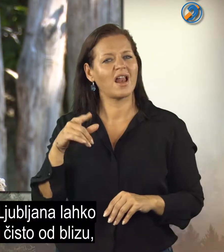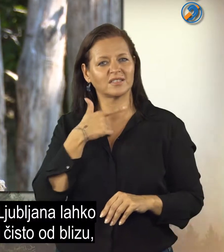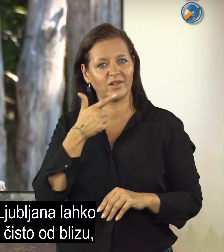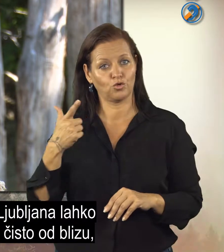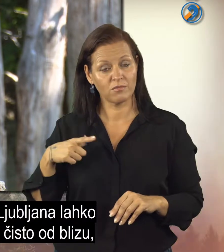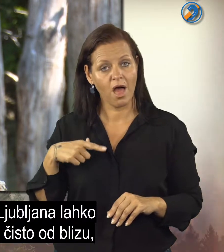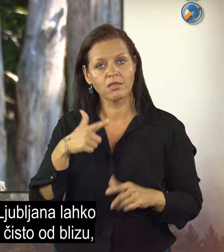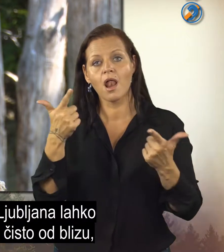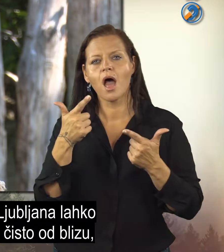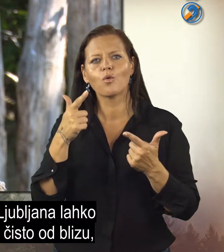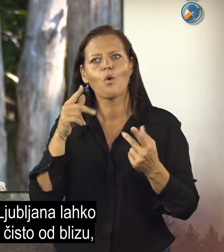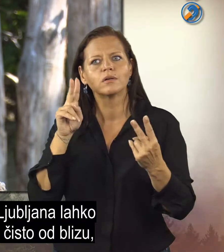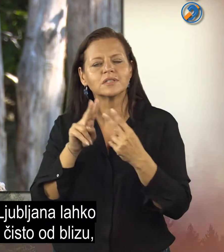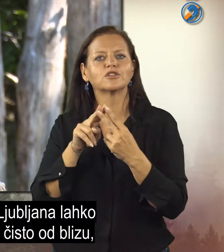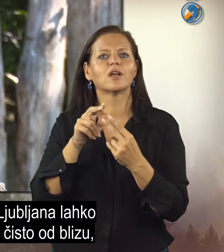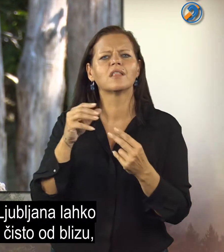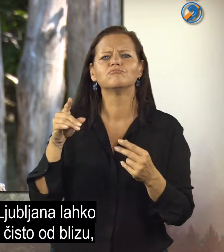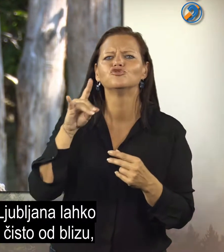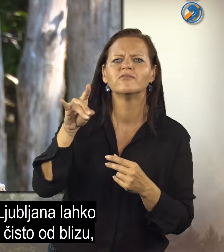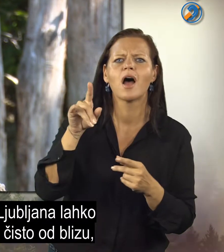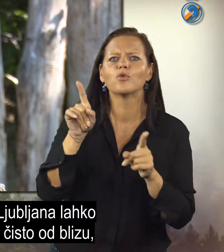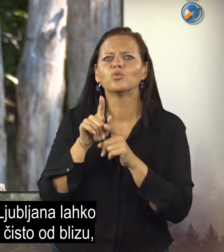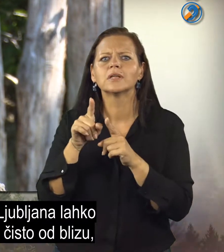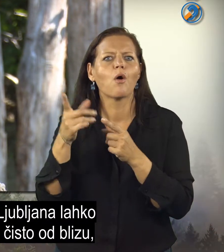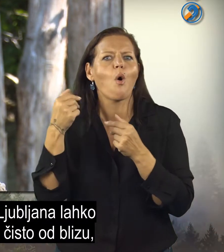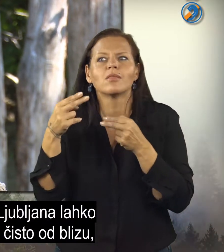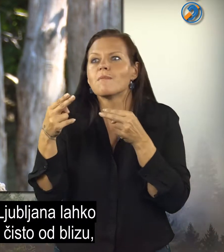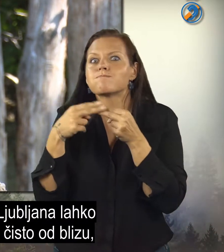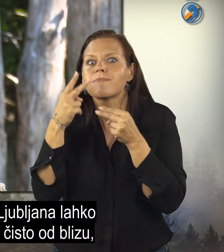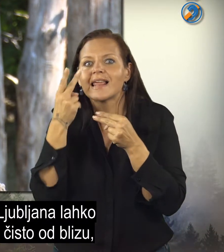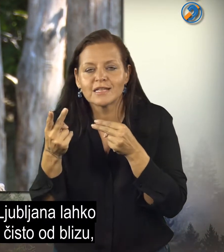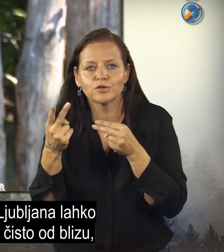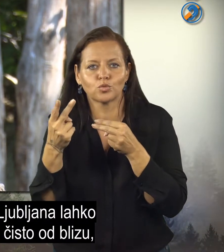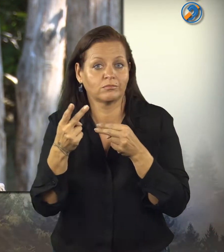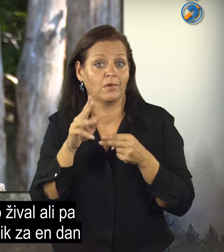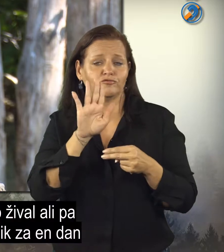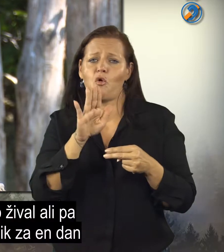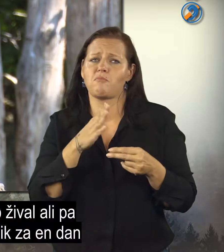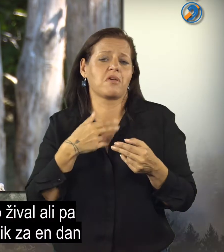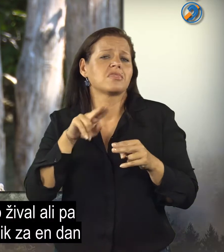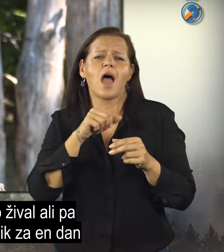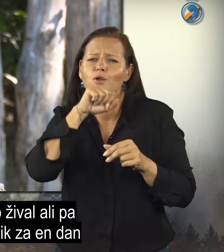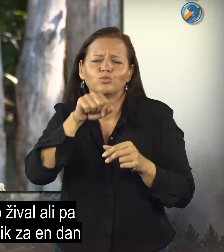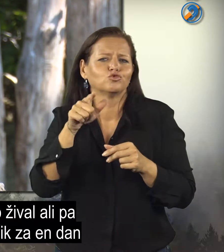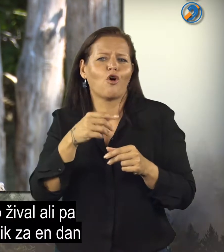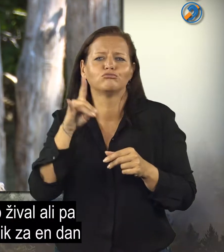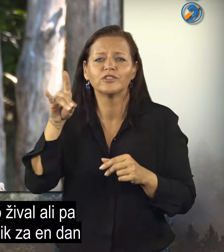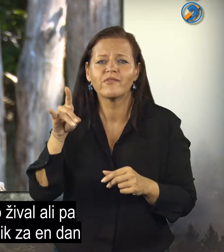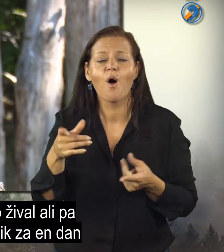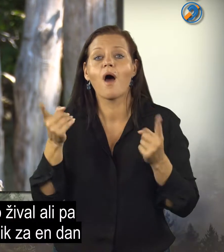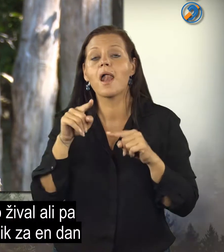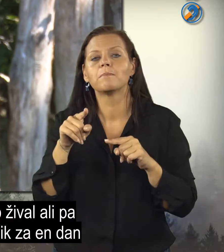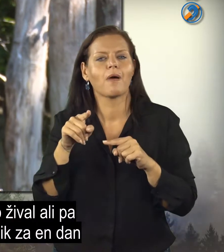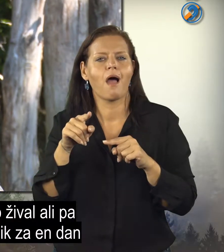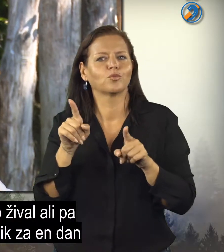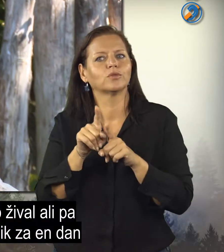V živalskem vrtu Ljubljana lahko srečate živali tudi čisto odblizu. Svojo najljubšo žival ali pa